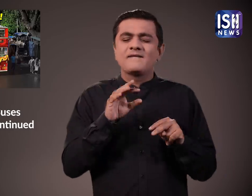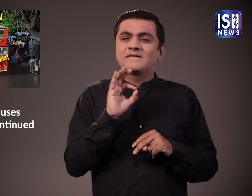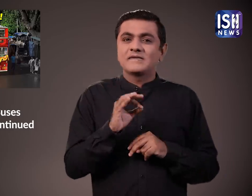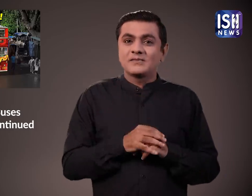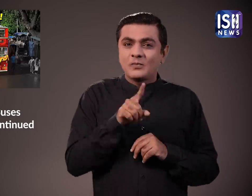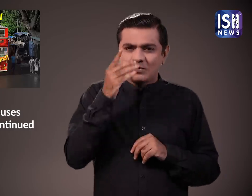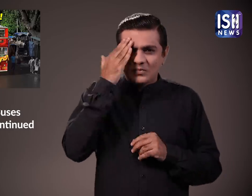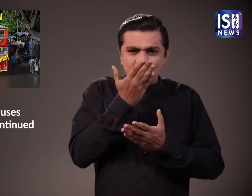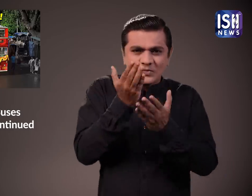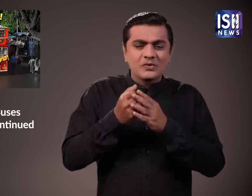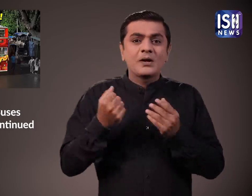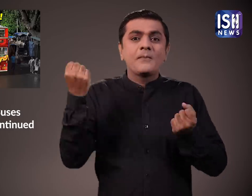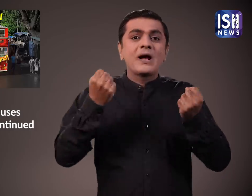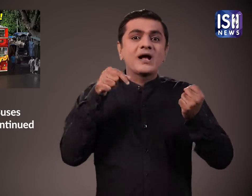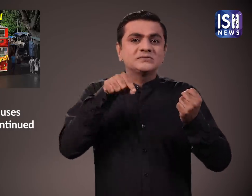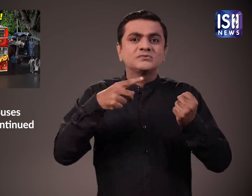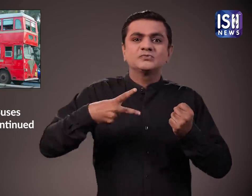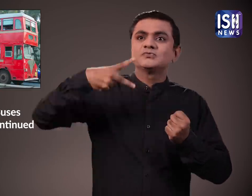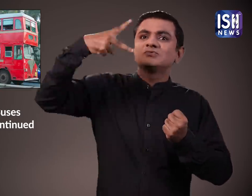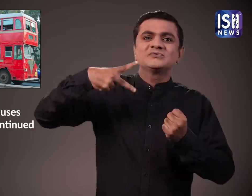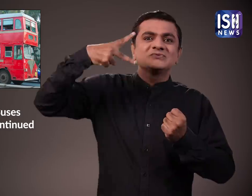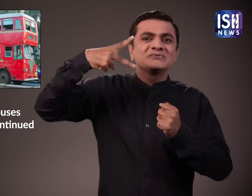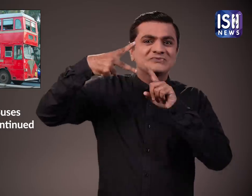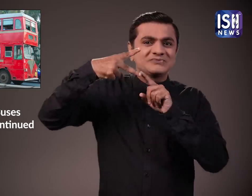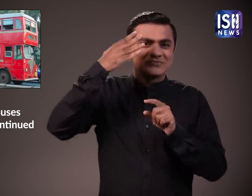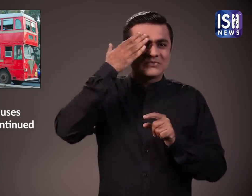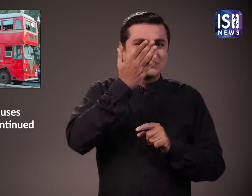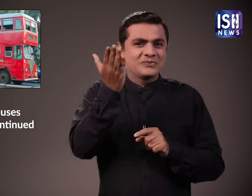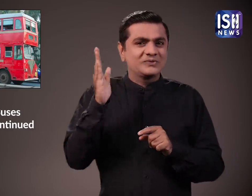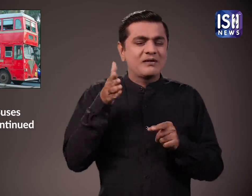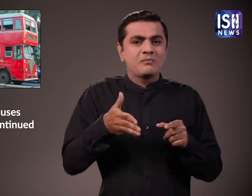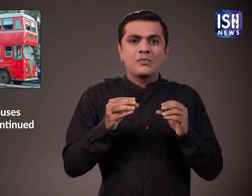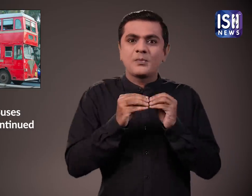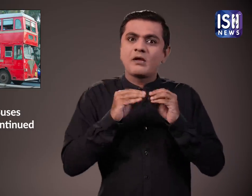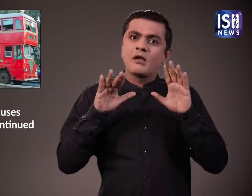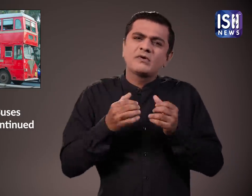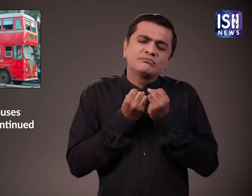अध्पुत आप सभी जानते हैं कि डबल डेकर बसे पूरी मुंबई में पाई जाती थी